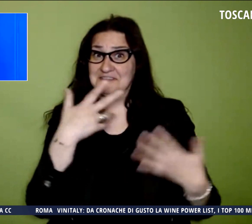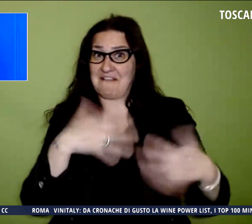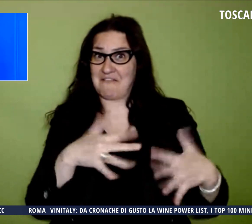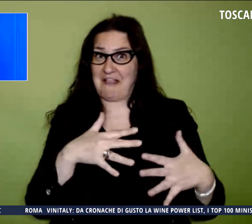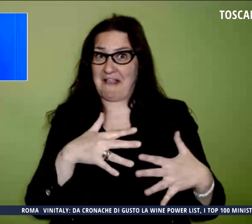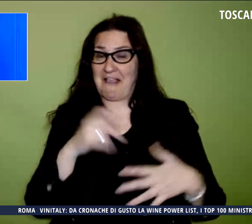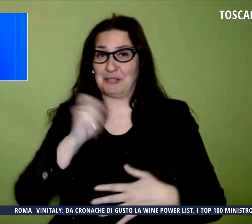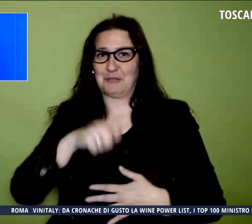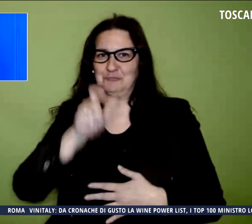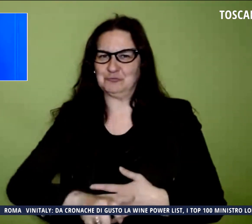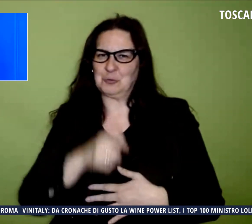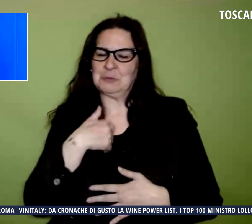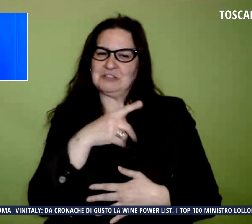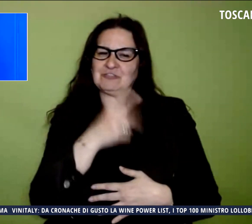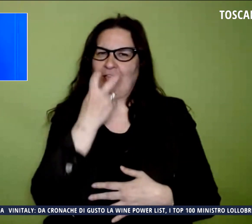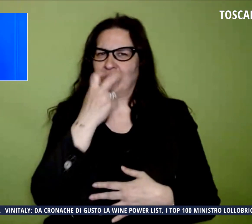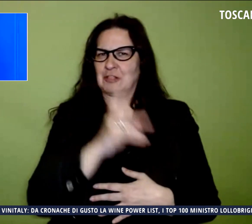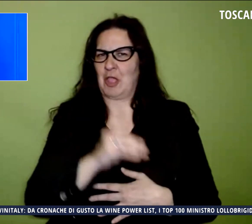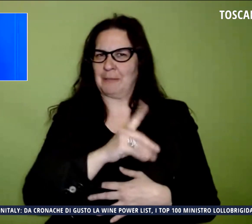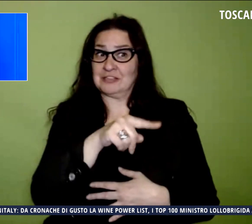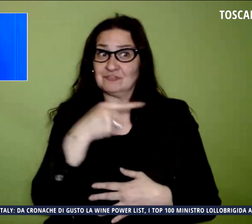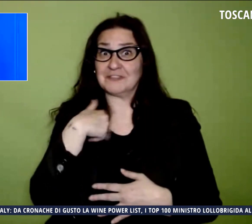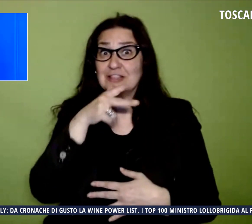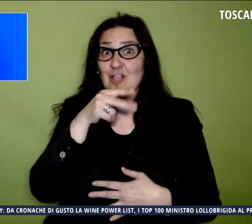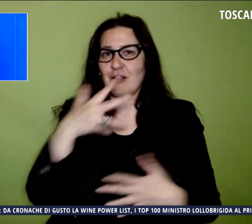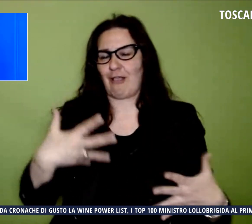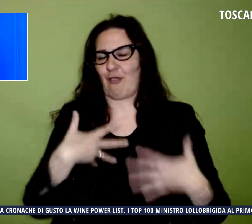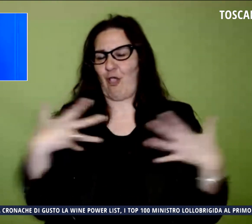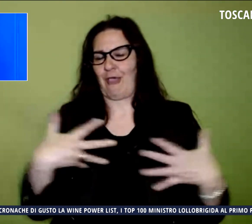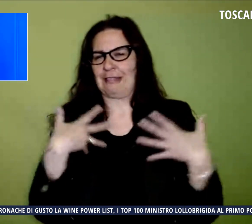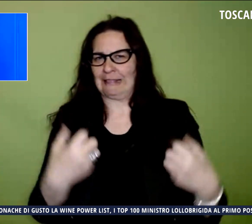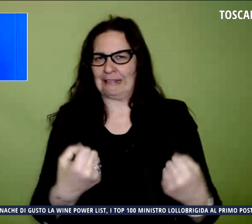'avvocato Domenici, e la signora era contentissima.